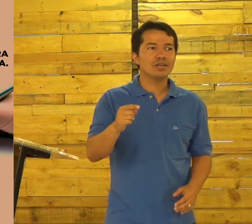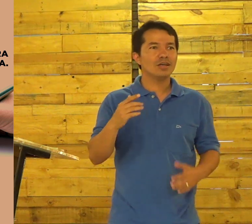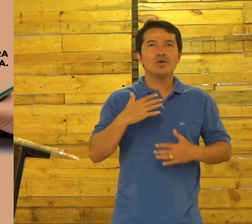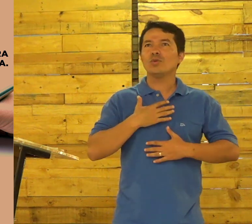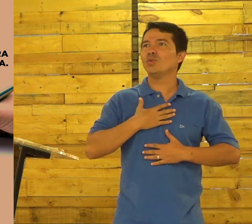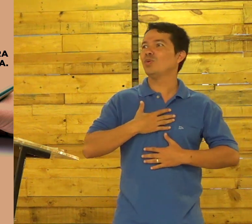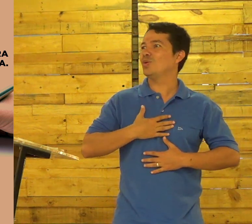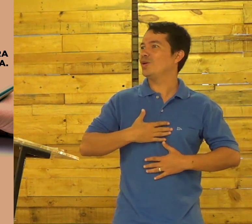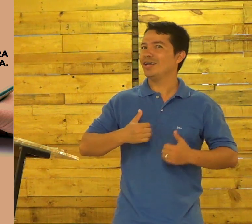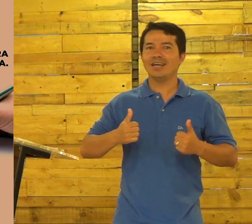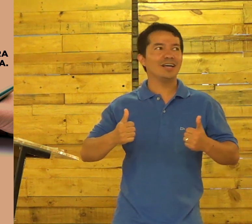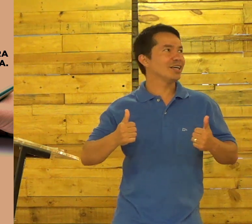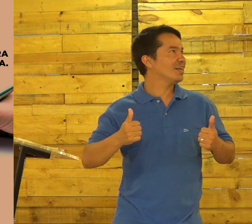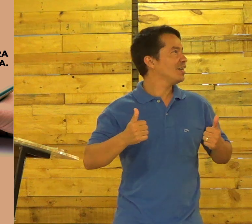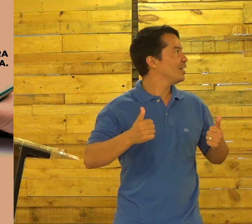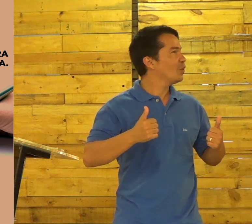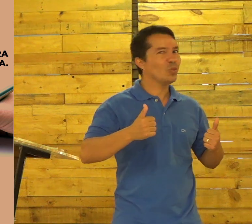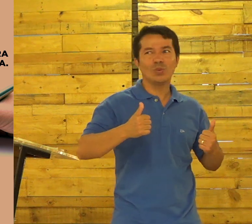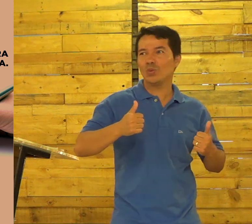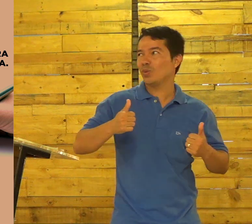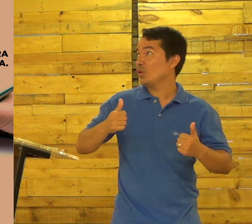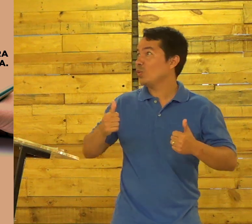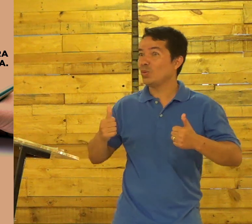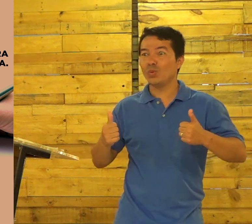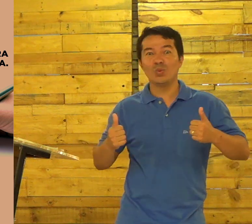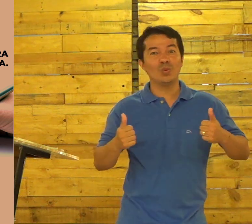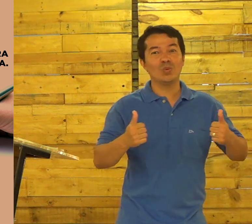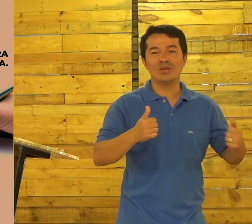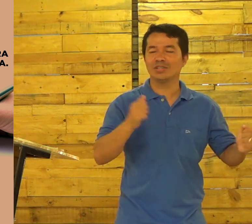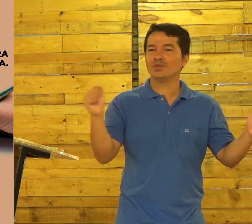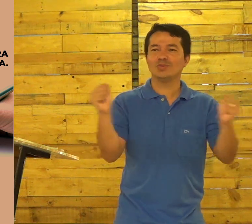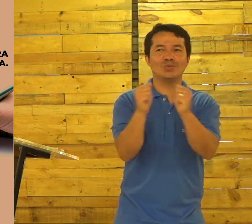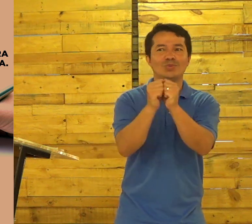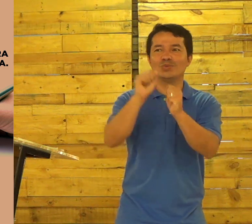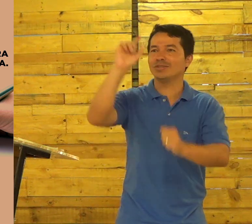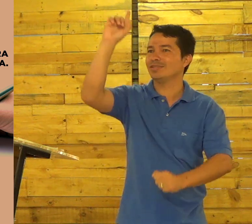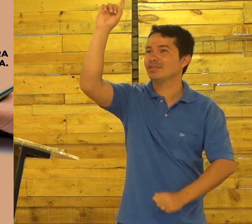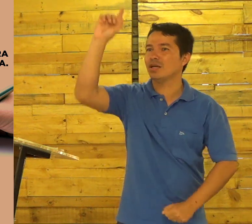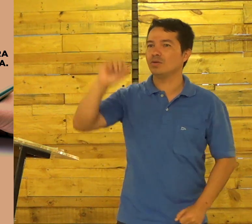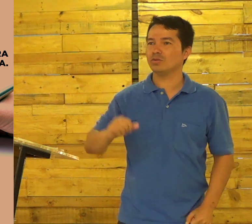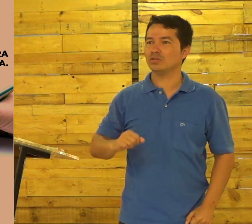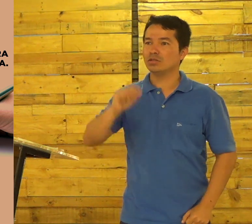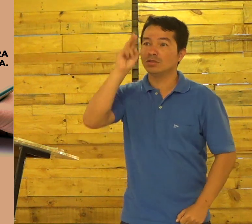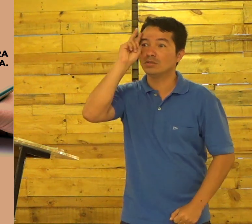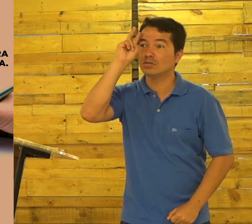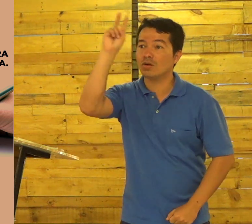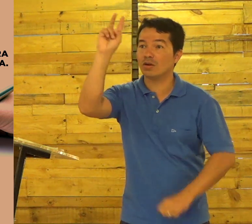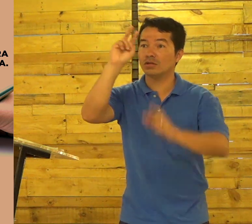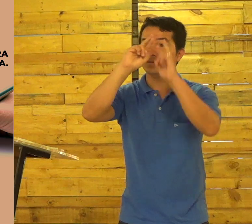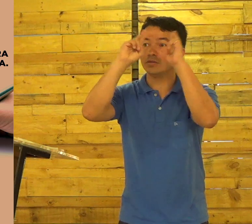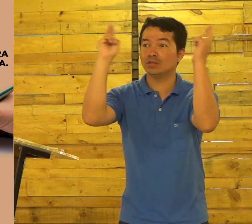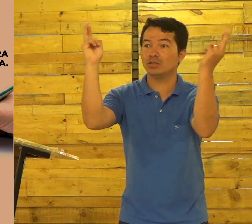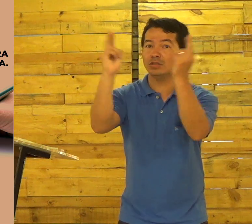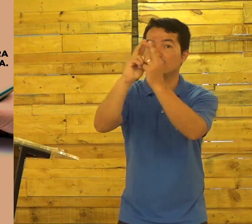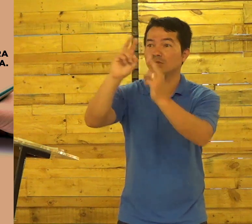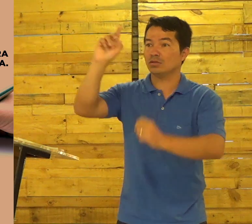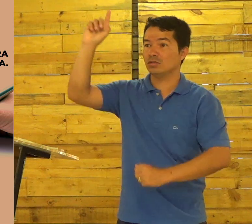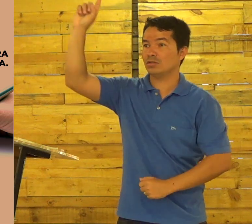E você Se sentir aquela maravilha Junto do Pai Junto do Senhor